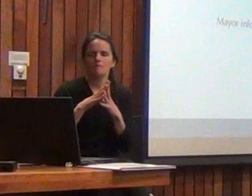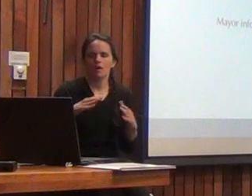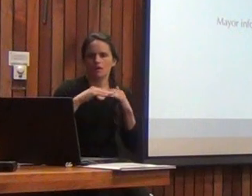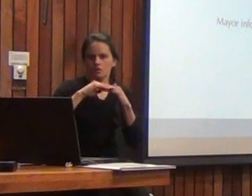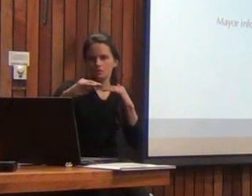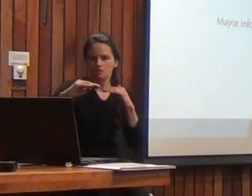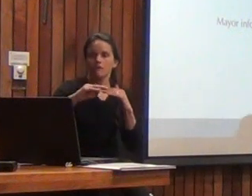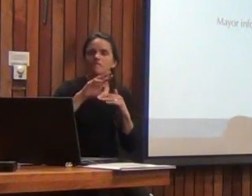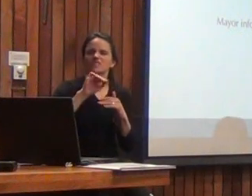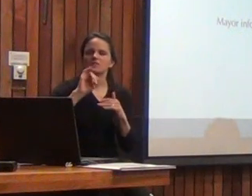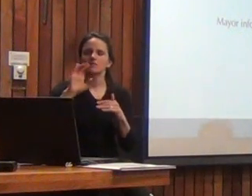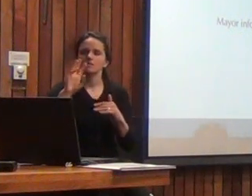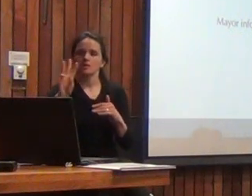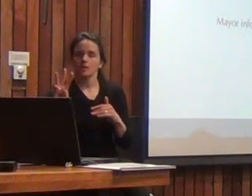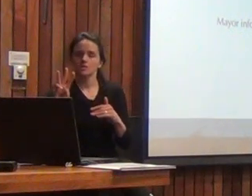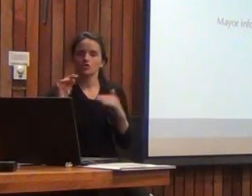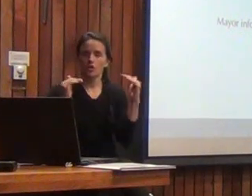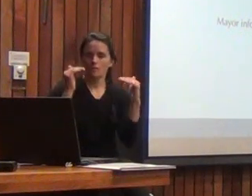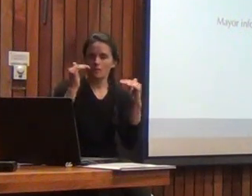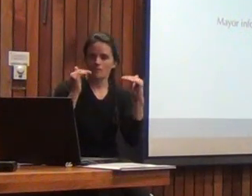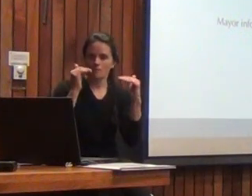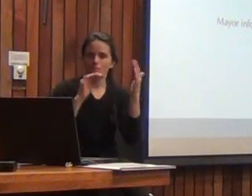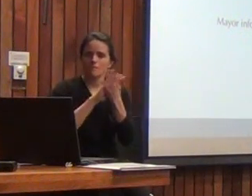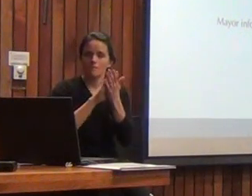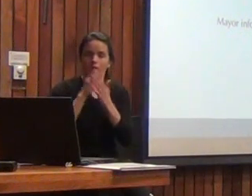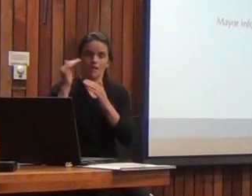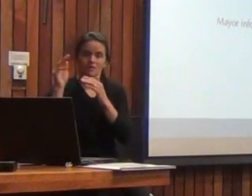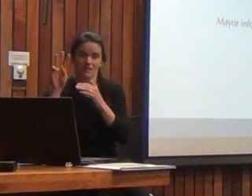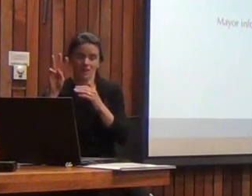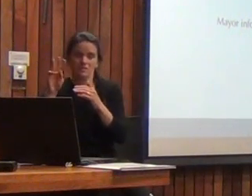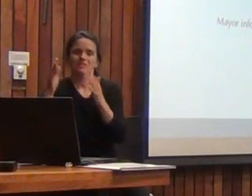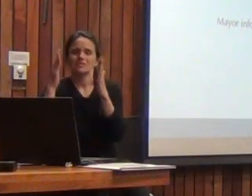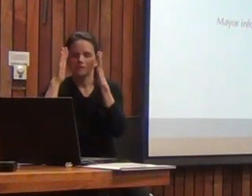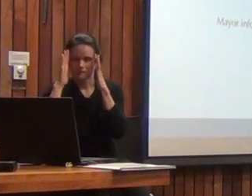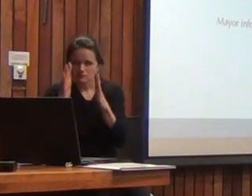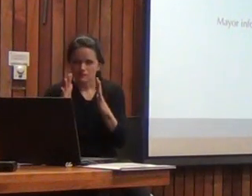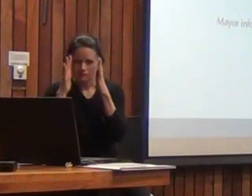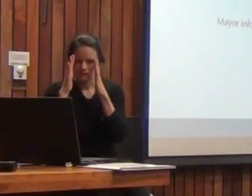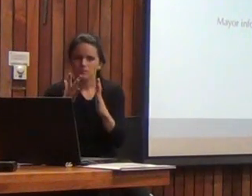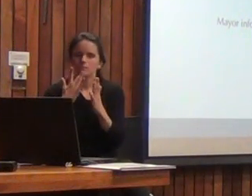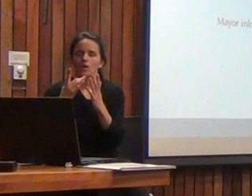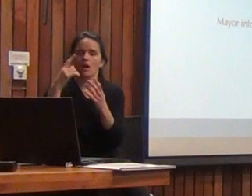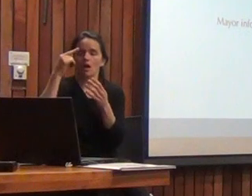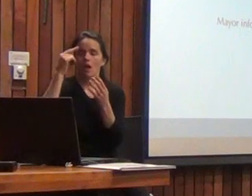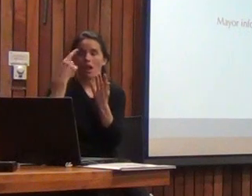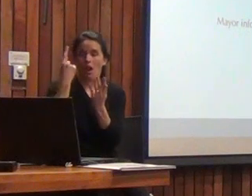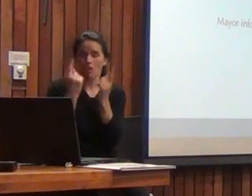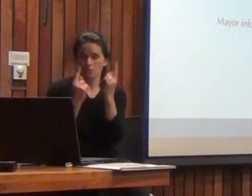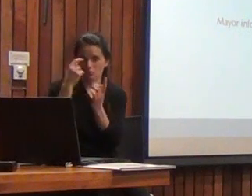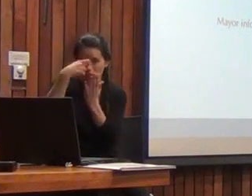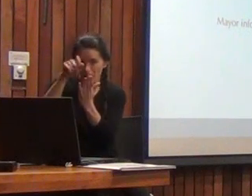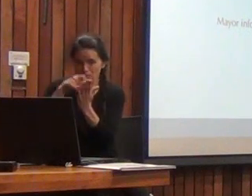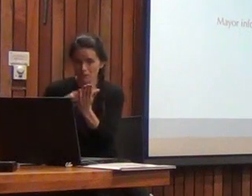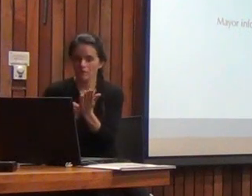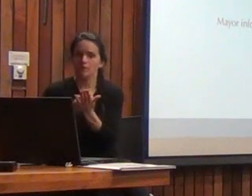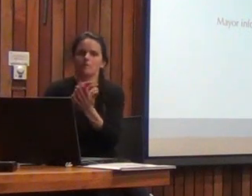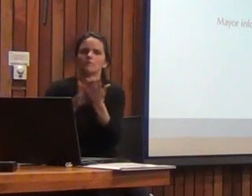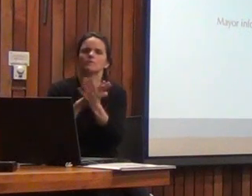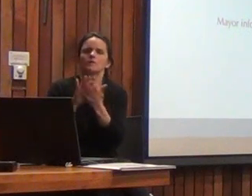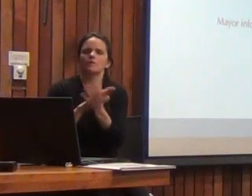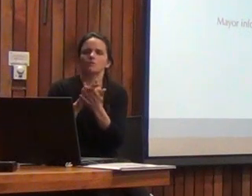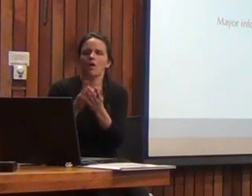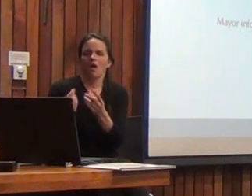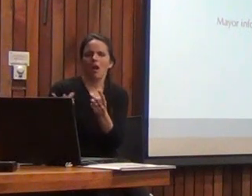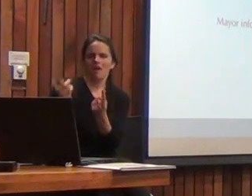por ejemplo recordarán que uno tenía que estar muy atento en cada subprueba porque en algunas de ellas tenían por ejemplo la subprueba